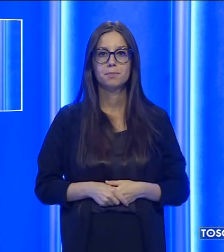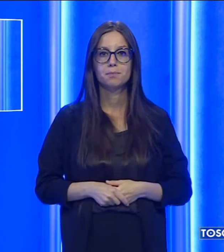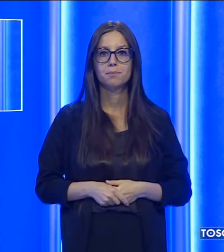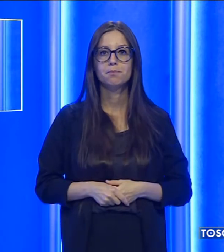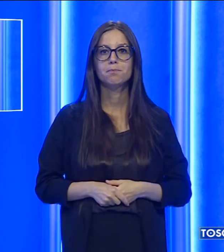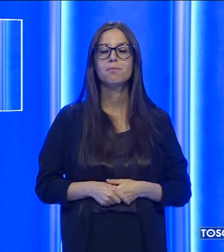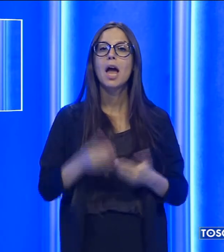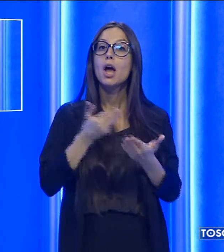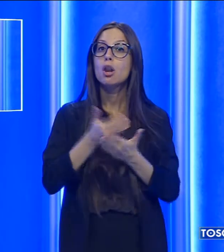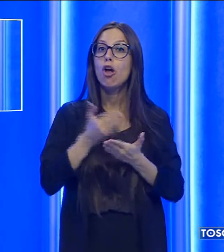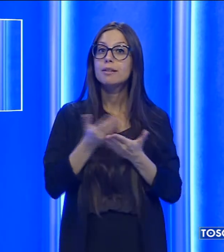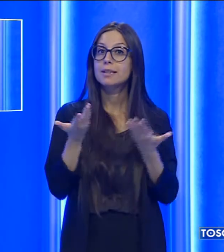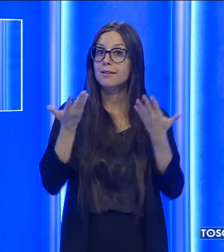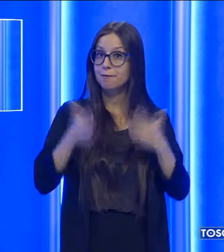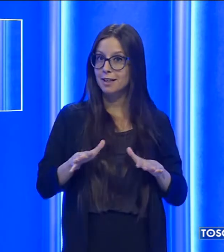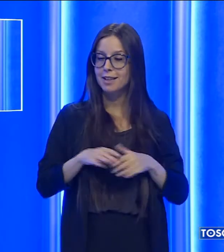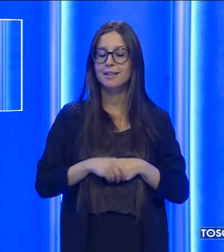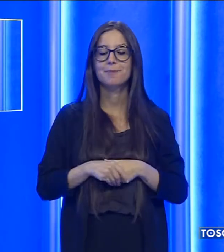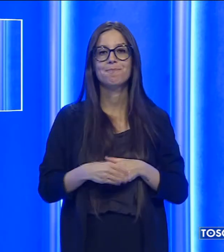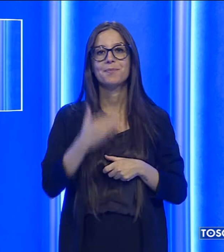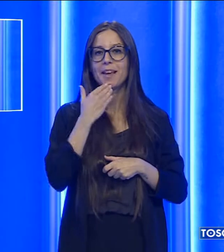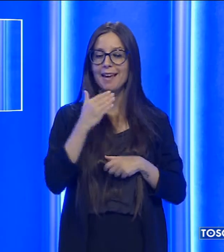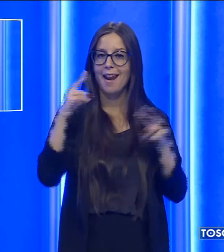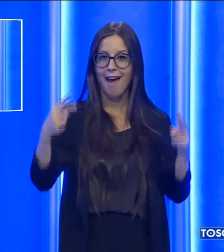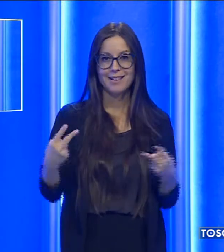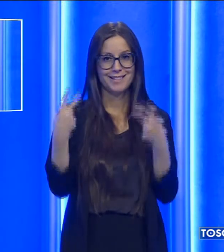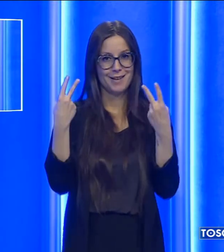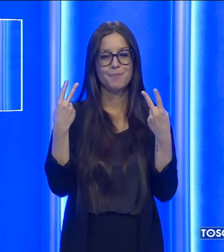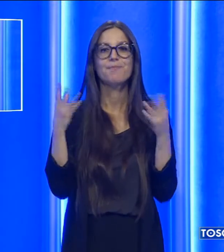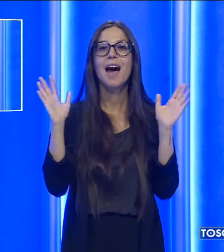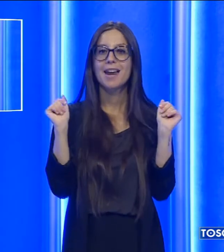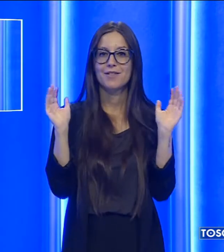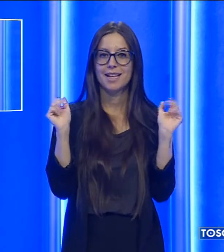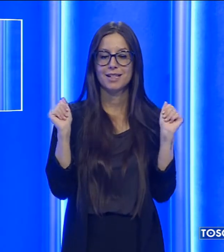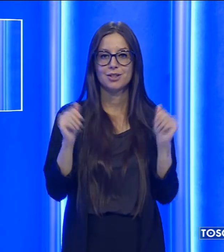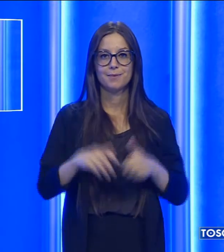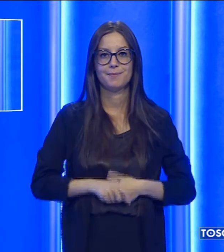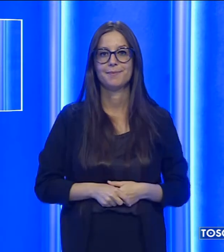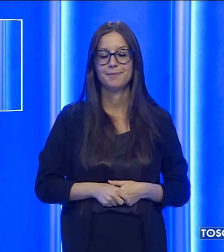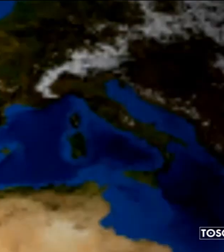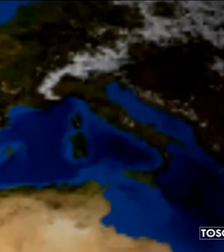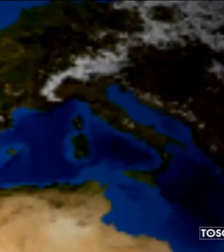Anche per questa sera è tutto grazie per averci seguiti arrivederci